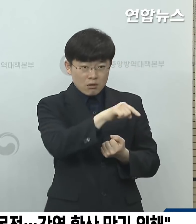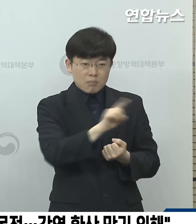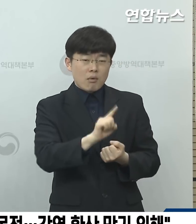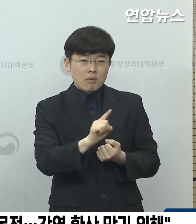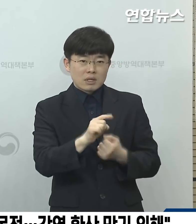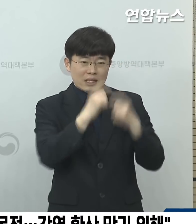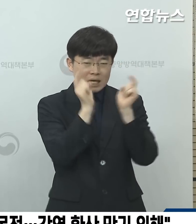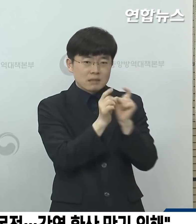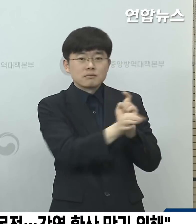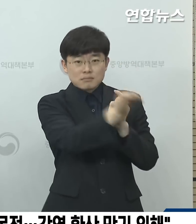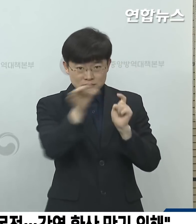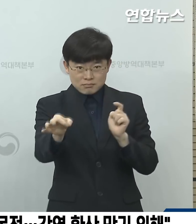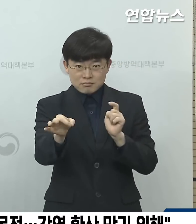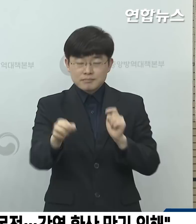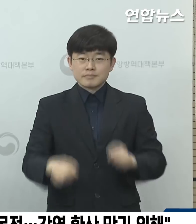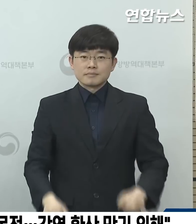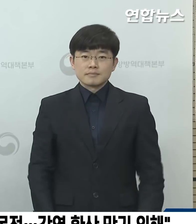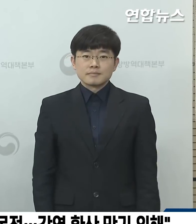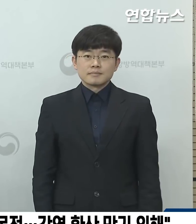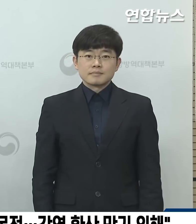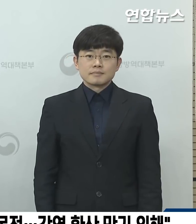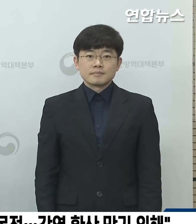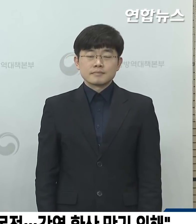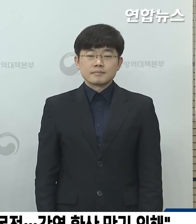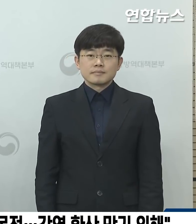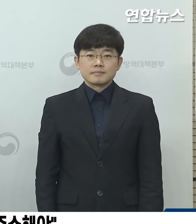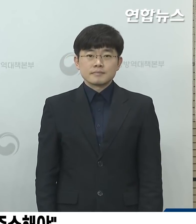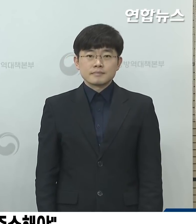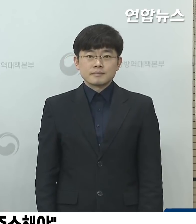지원하지 않는 원칙을 적용하고 있습니다.